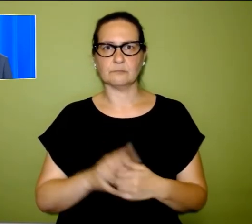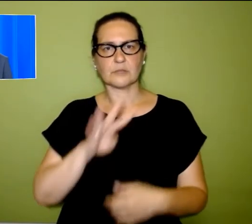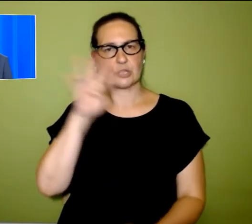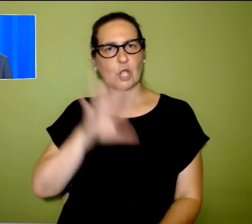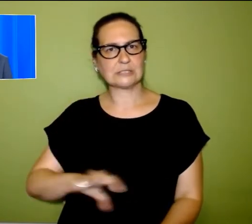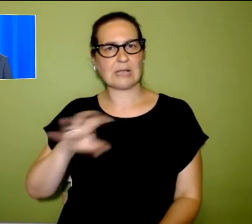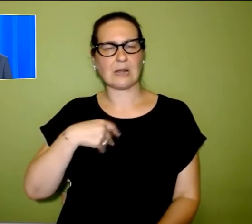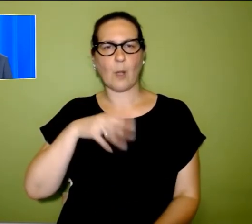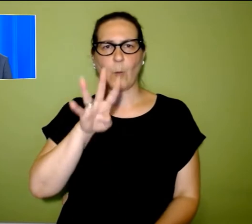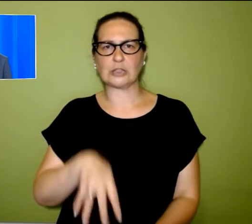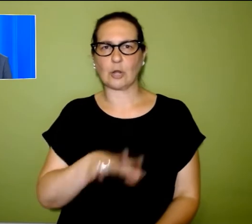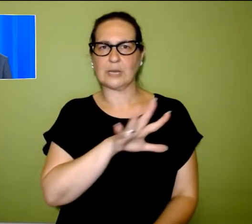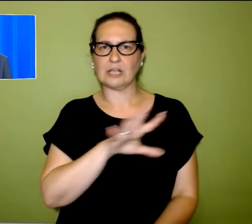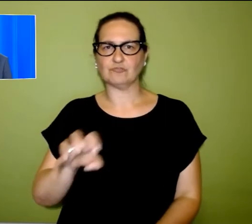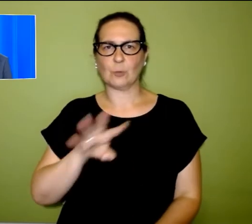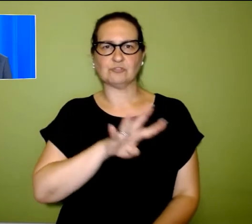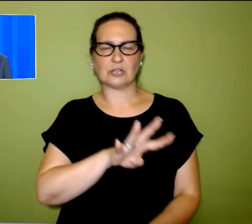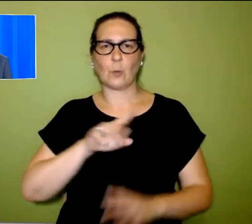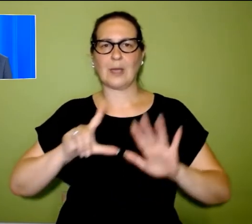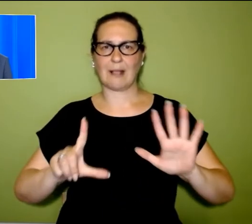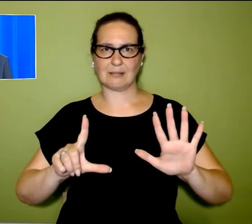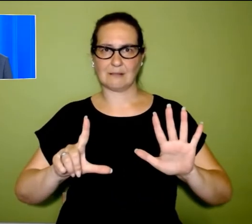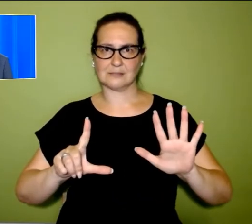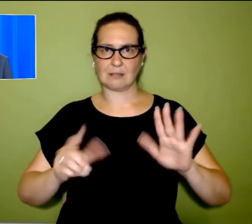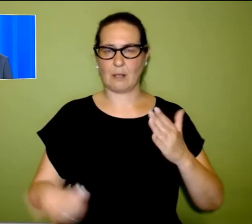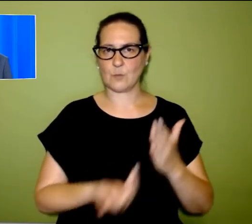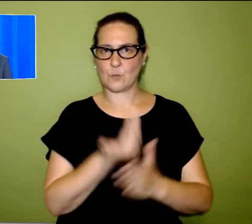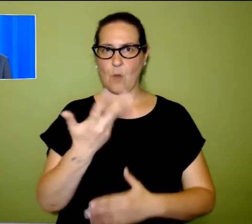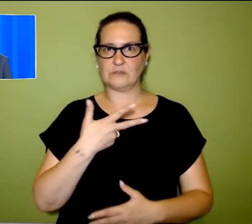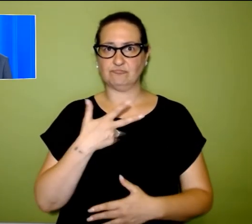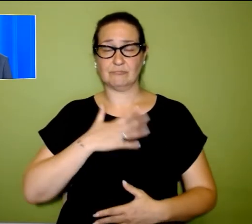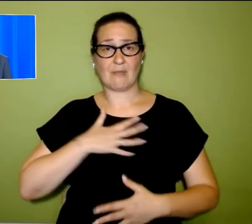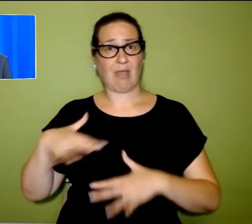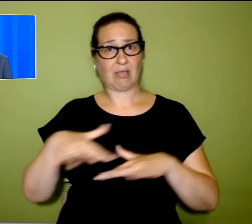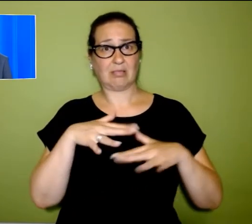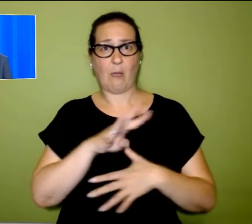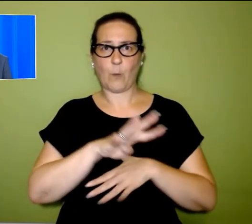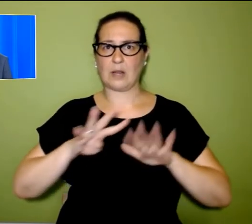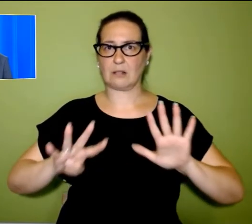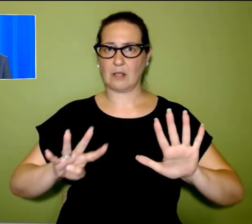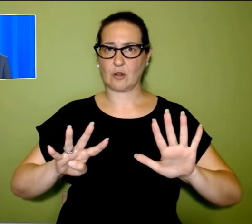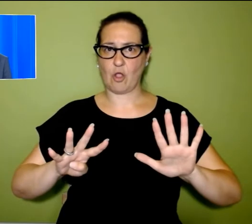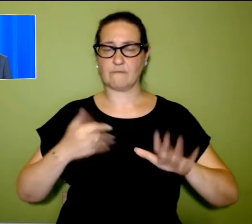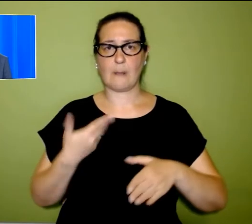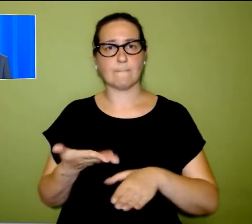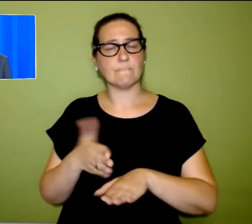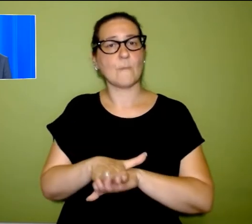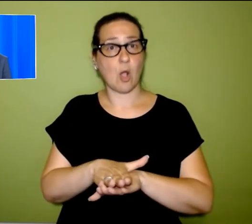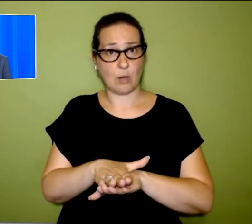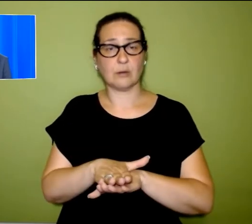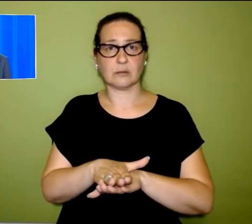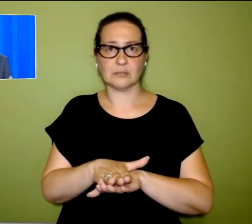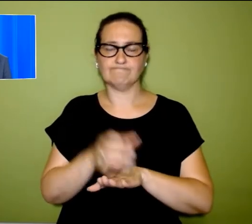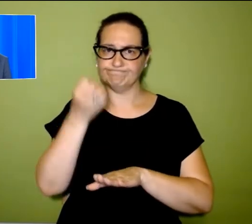.547 positivi l'età media 49 anni i decessi purtroppo sono stati